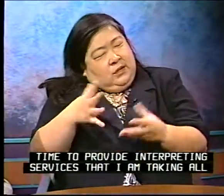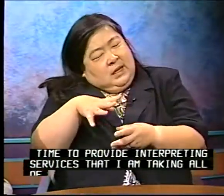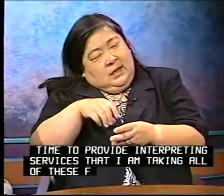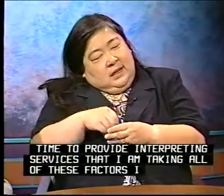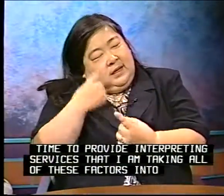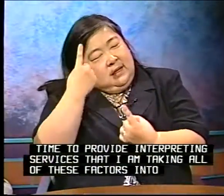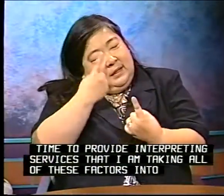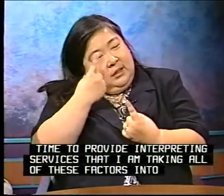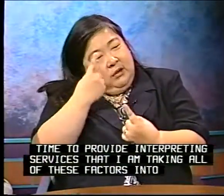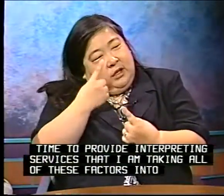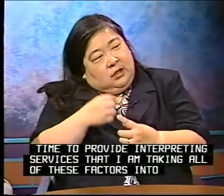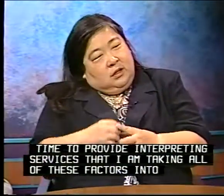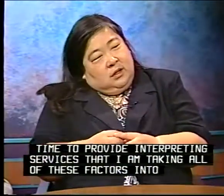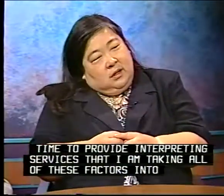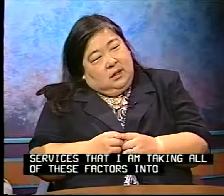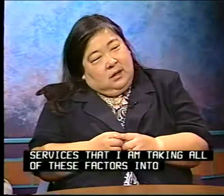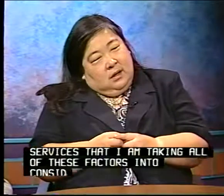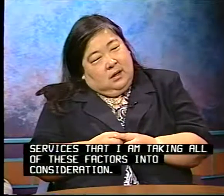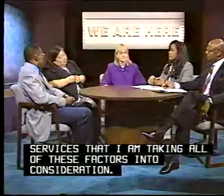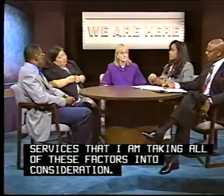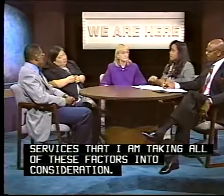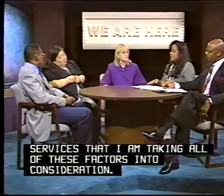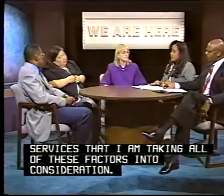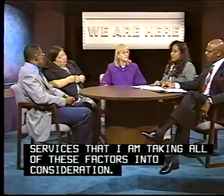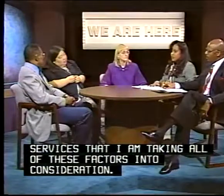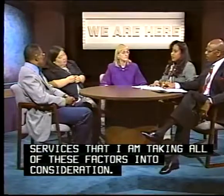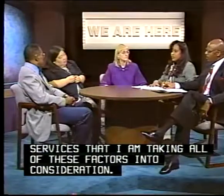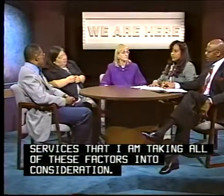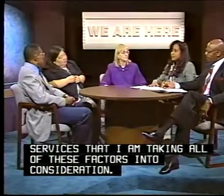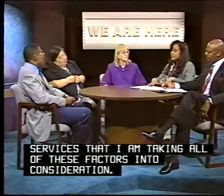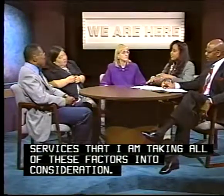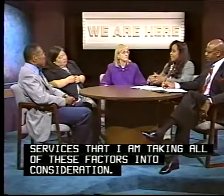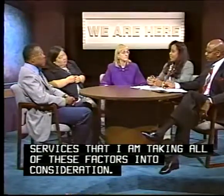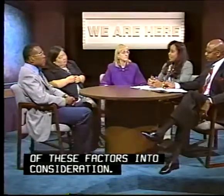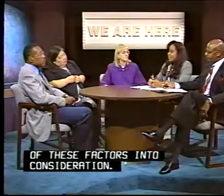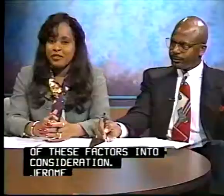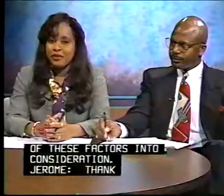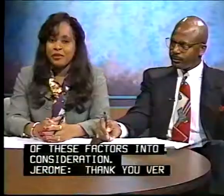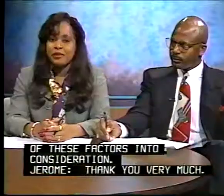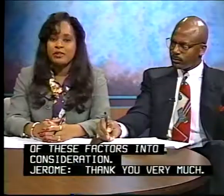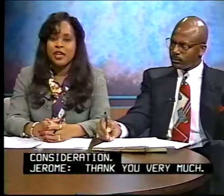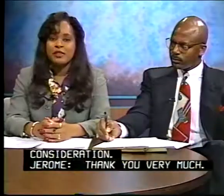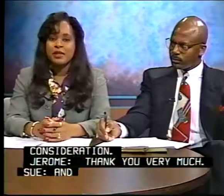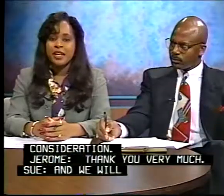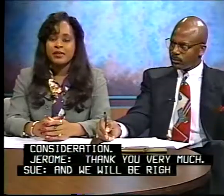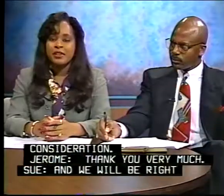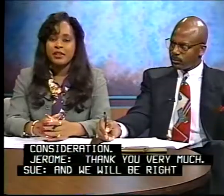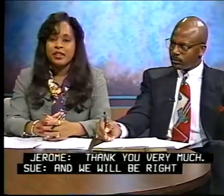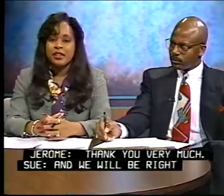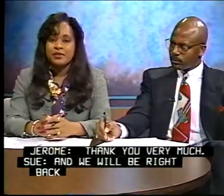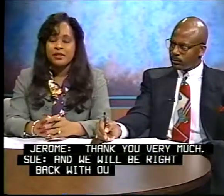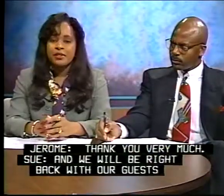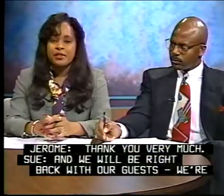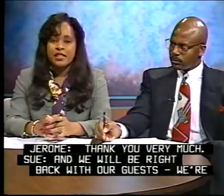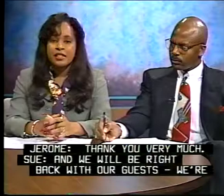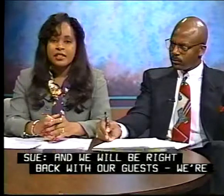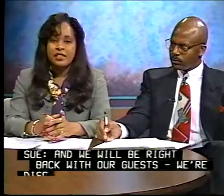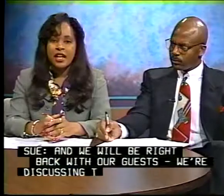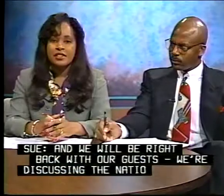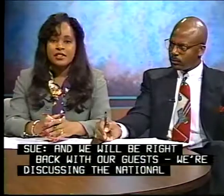into consideration. Thank you very much. And we'll be right back with our guests. We're discussing the National